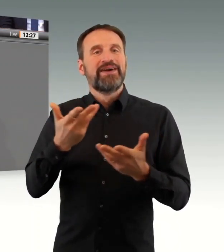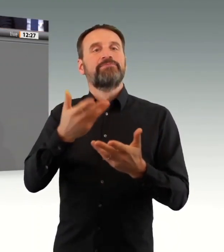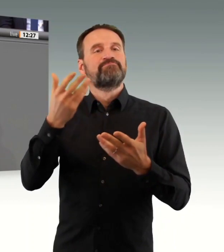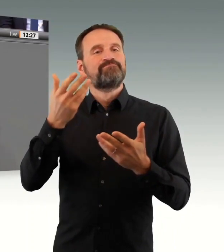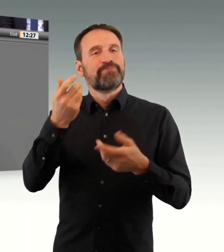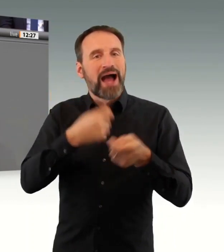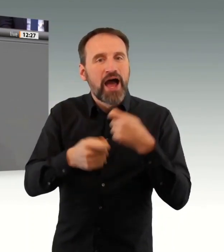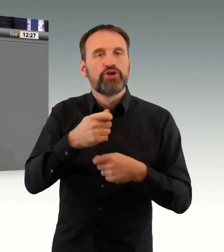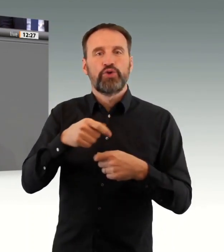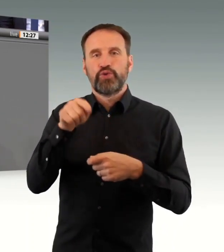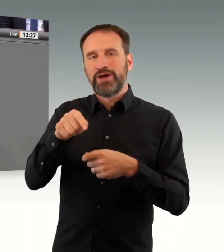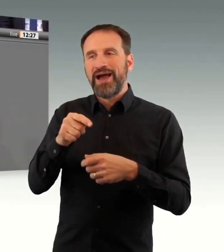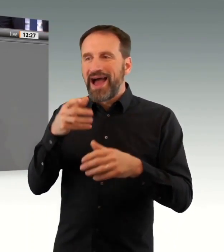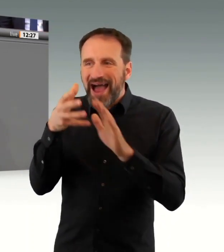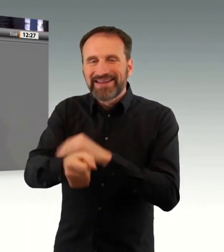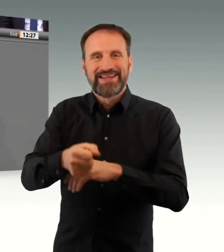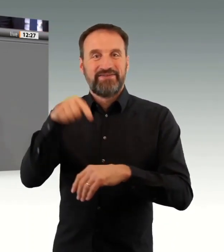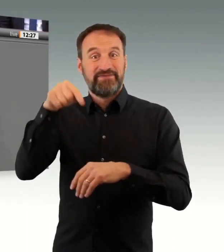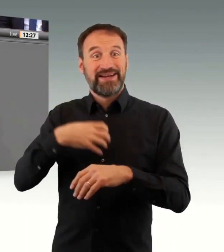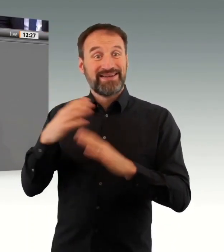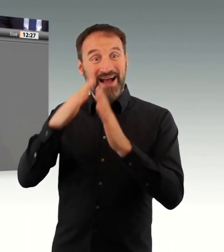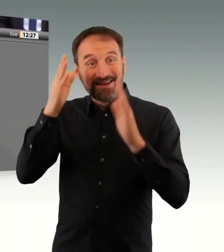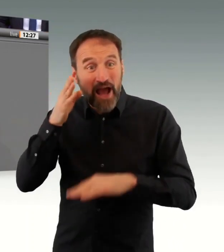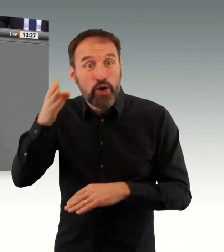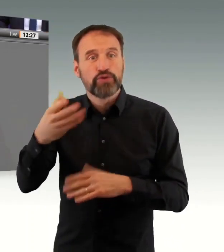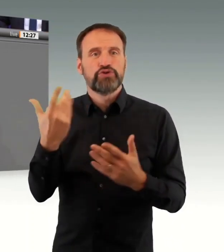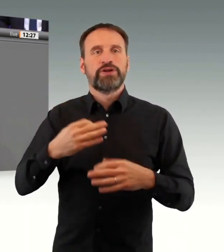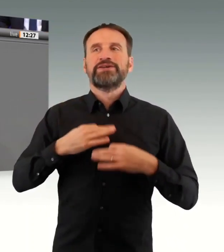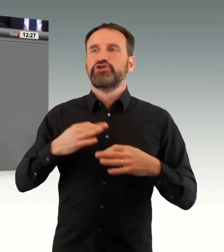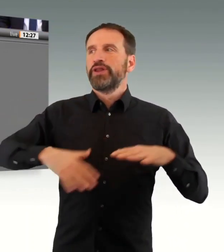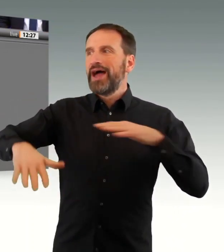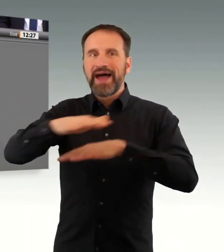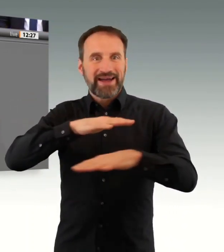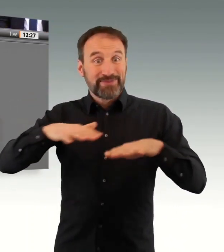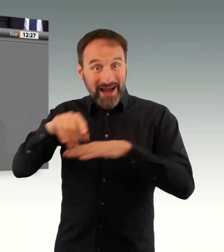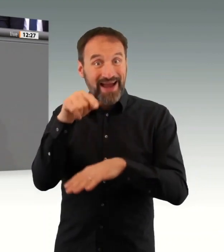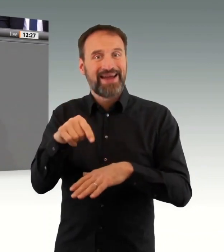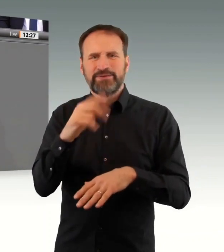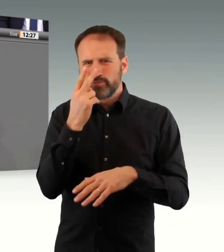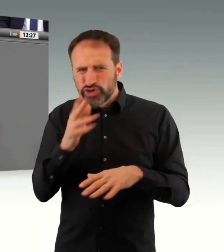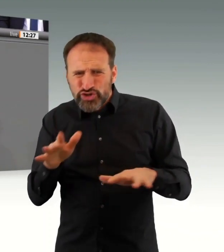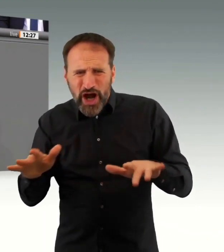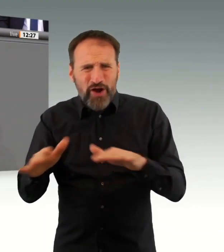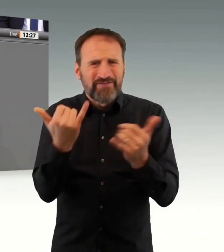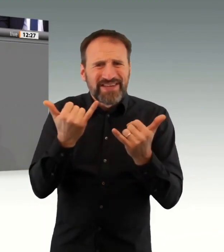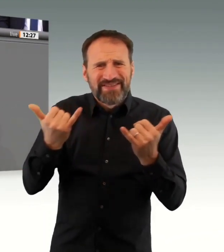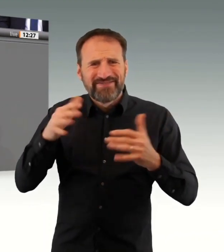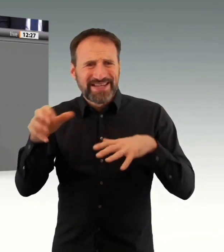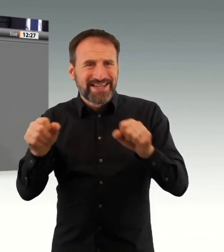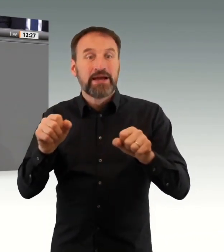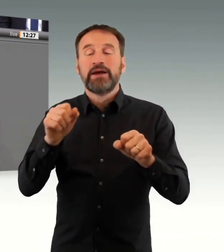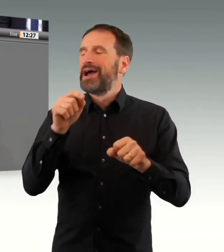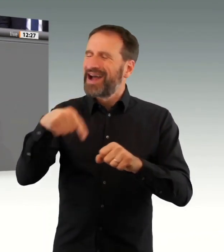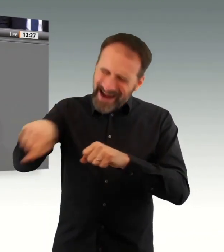an alle, die sowohl bei der FDP als auch bei der SPD in meiner Fraktion daran mitgewirkt haben. Es ist ein